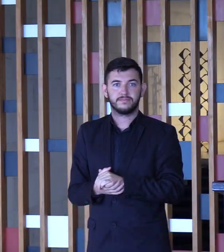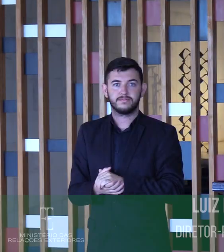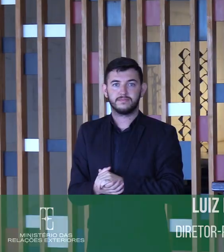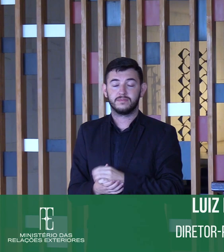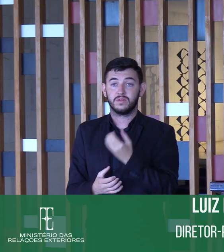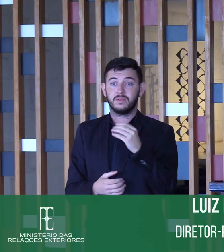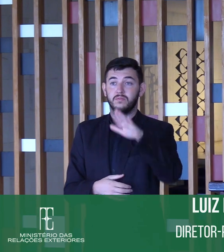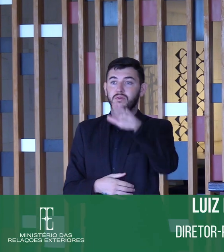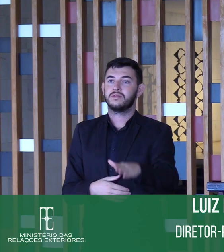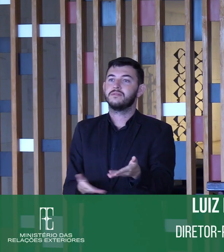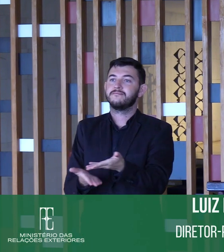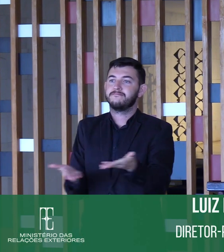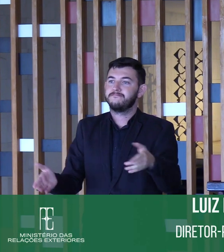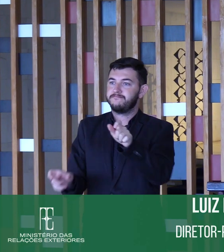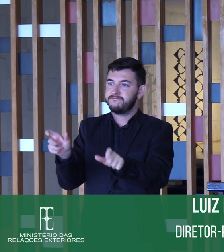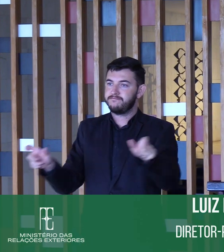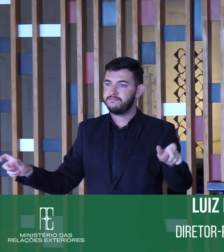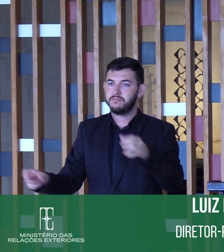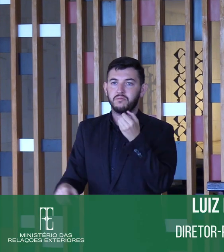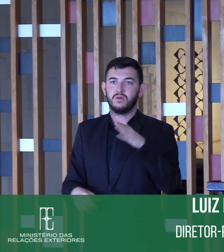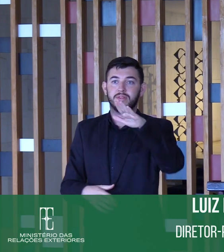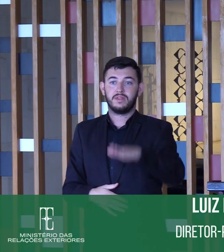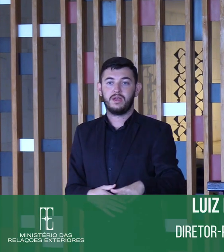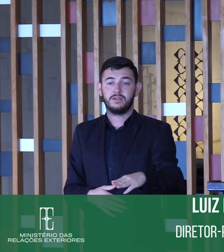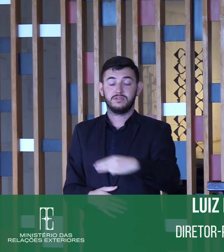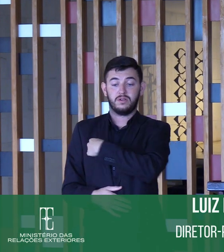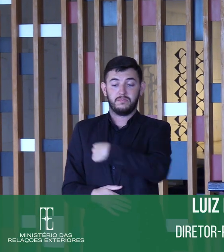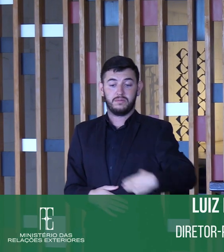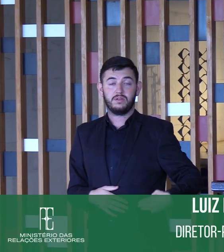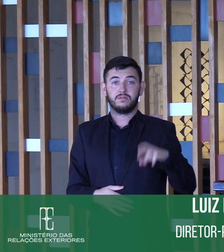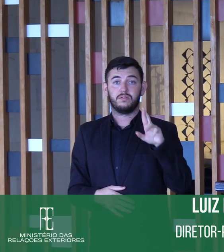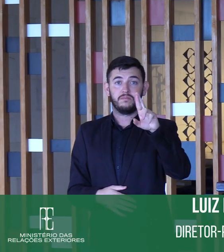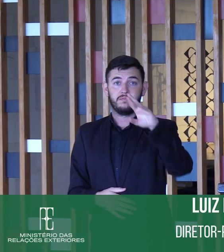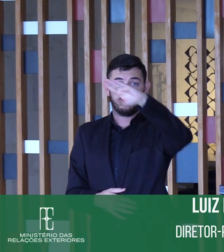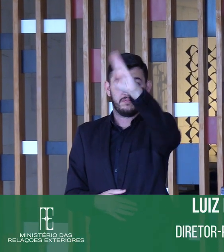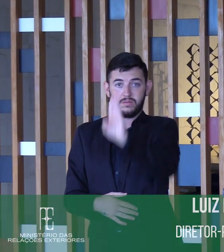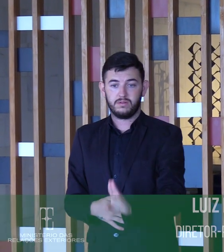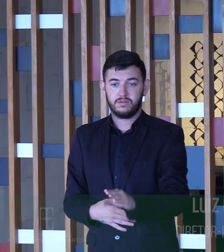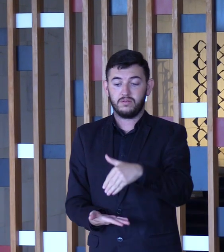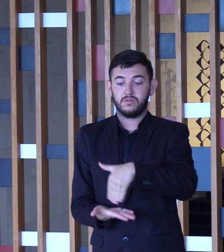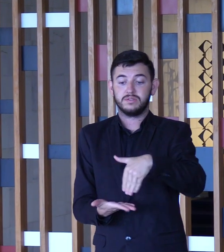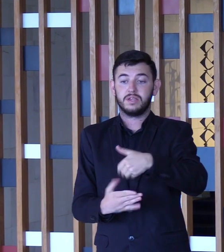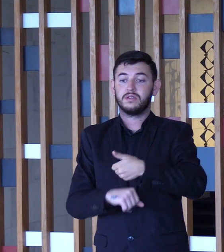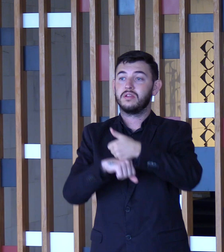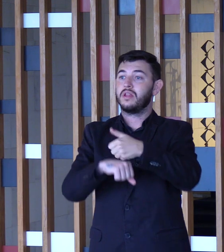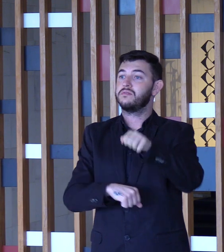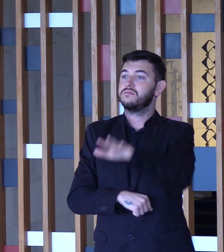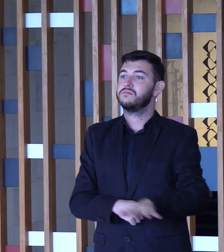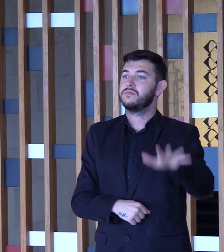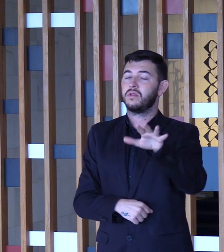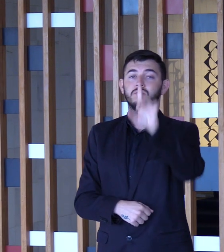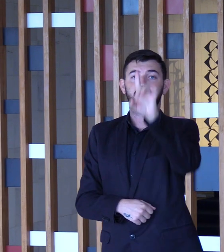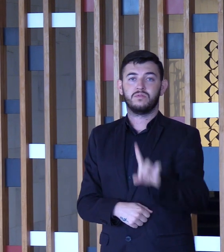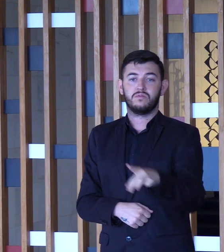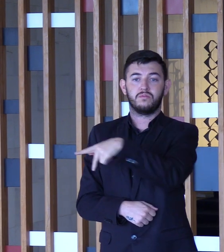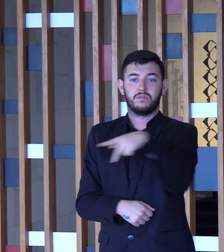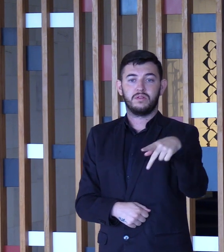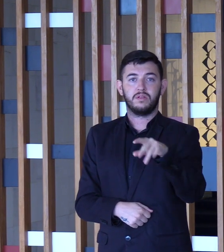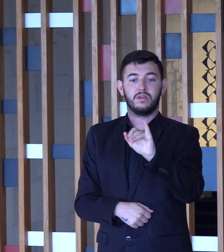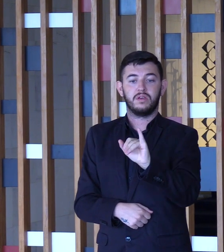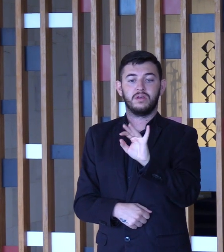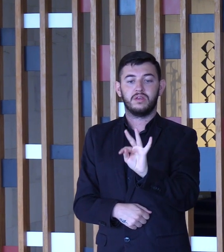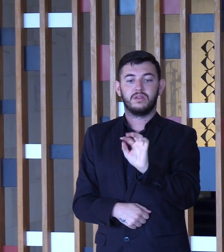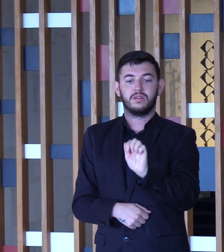Boa tarde a todos, boa tarde, Sr. Ministro de Estado, Sr. Secretário-Geral, Sr. Diretor-Presidente de Itaipu.